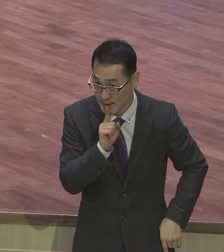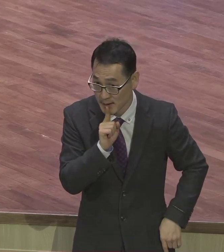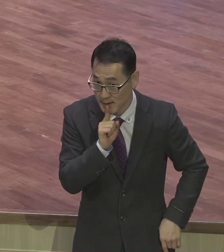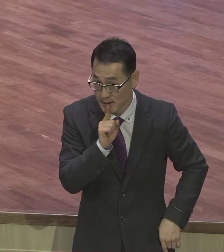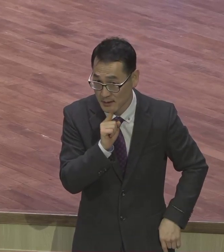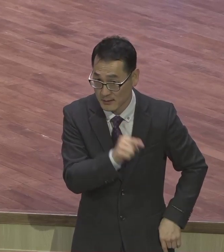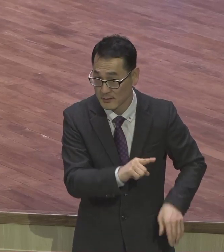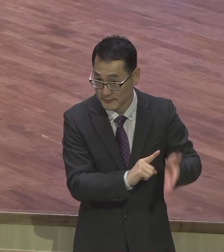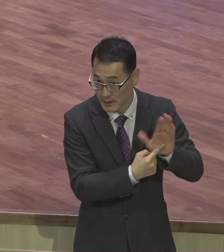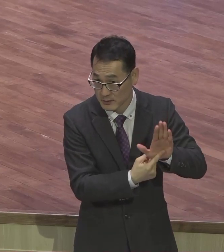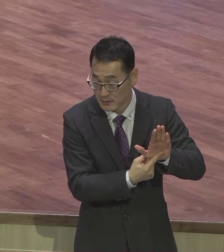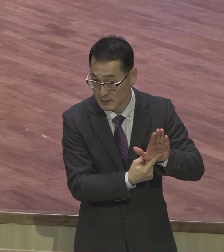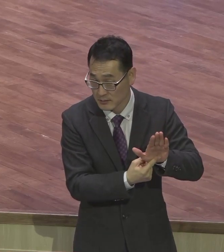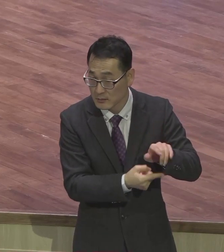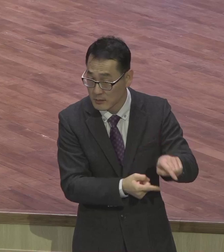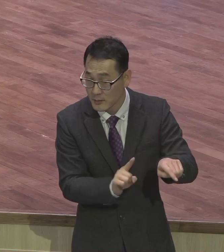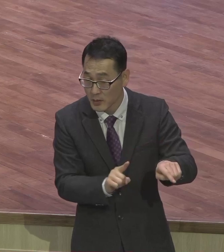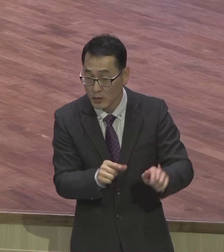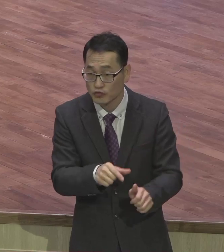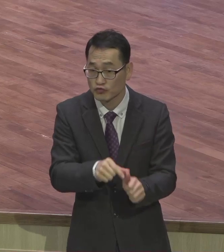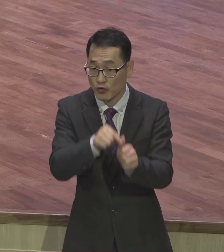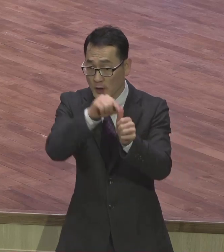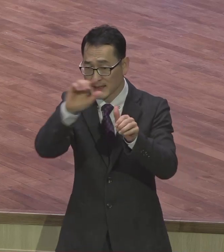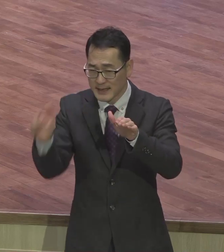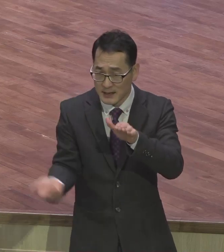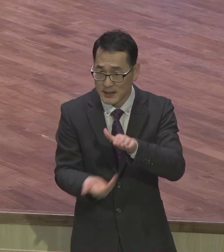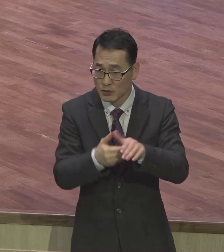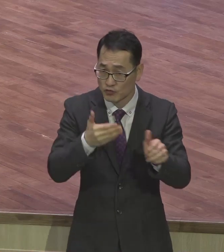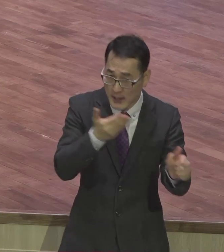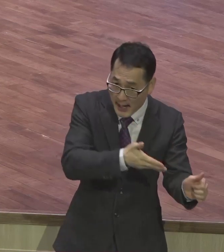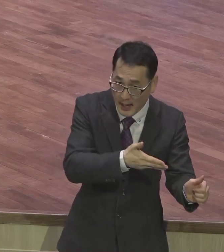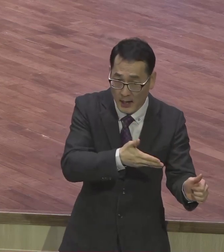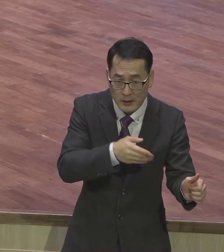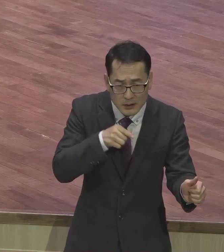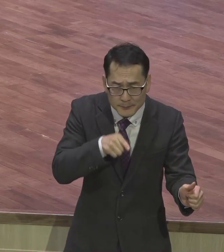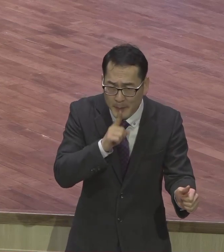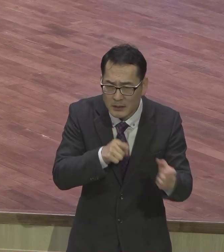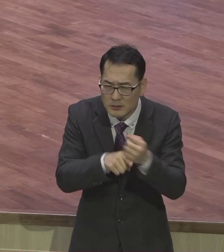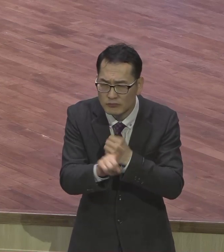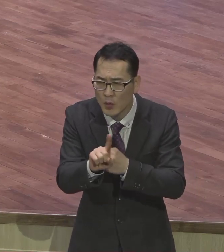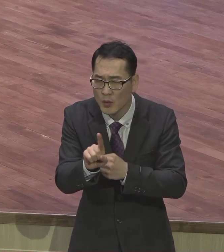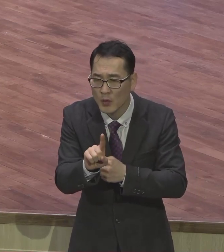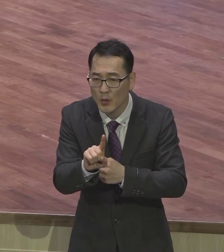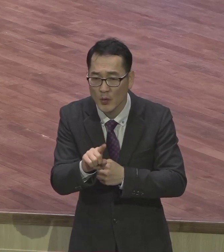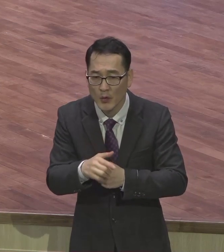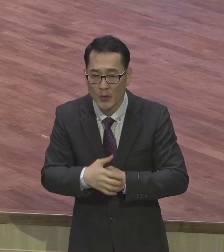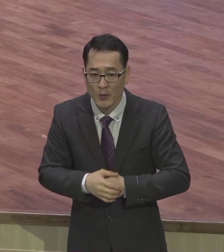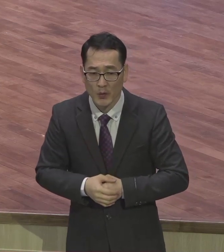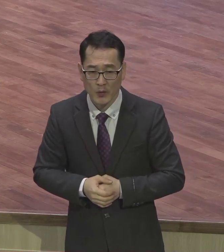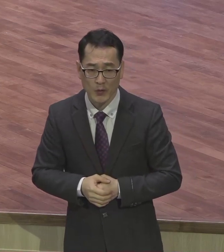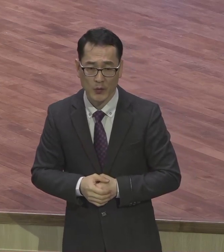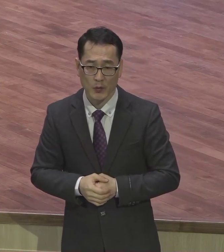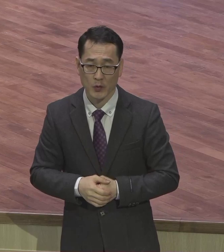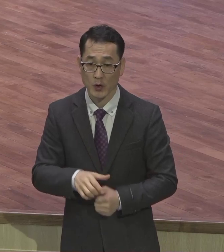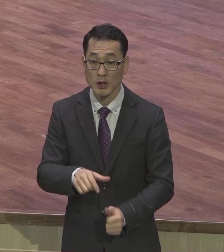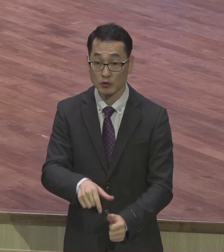그렇다면 구원을 이루라 이 말이 무슨 말이냐 구원이 무슨 내가